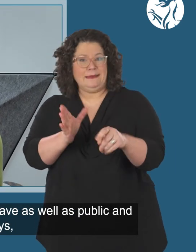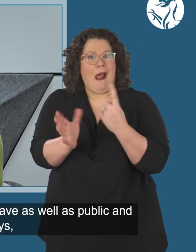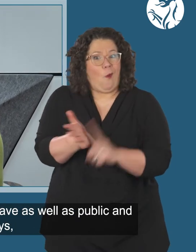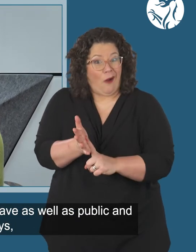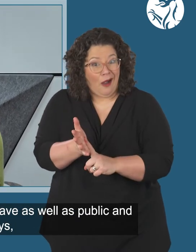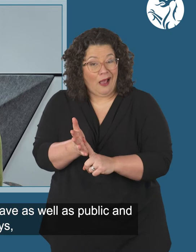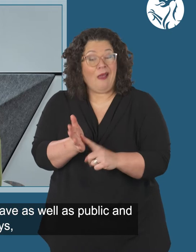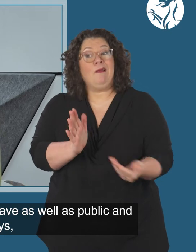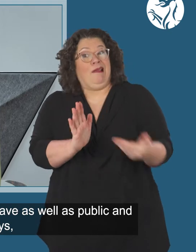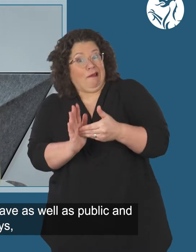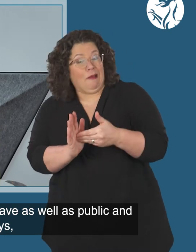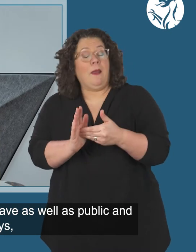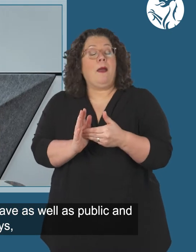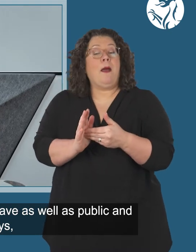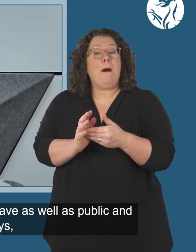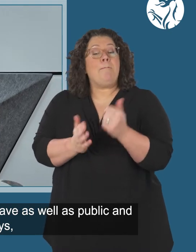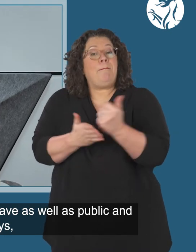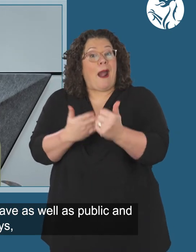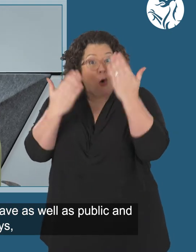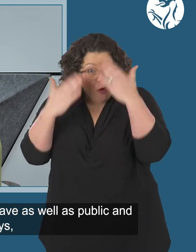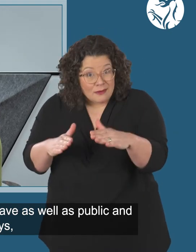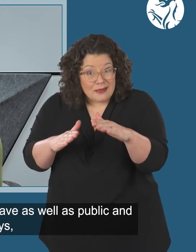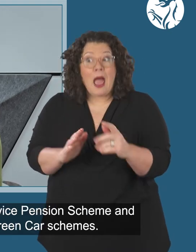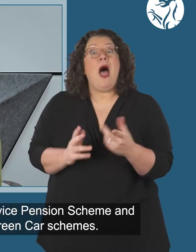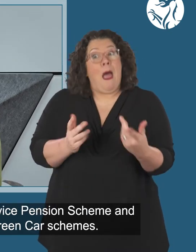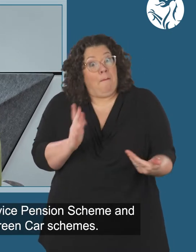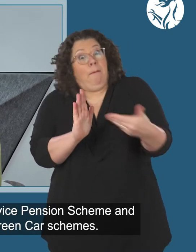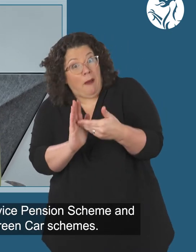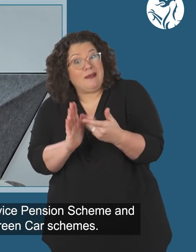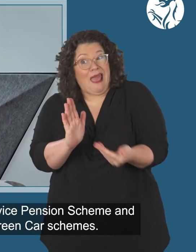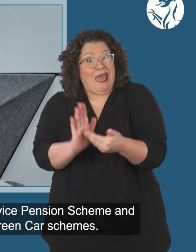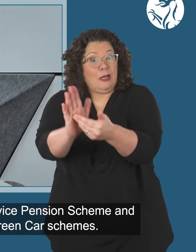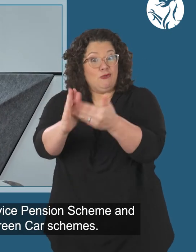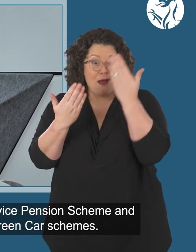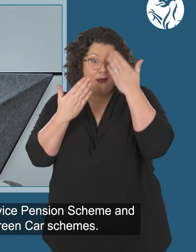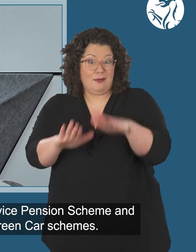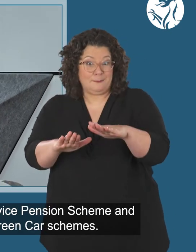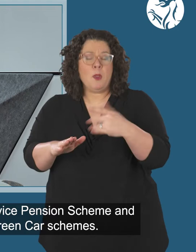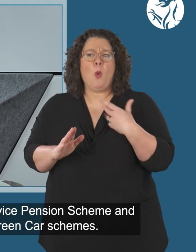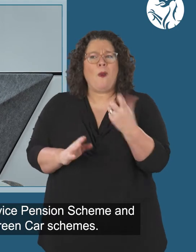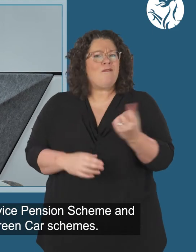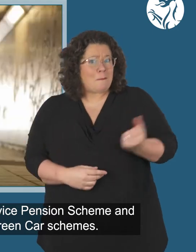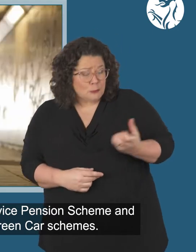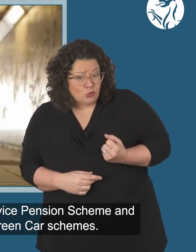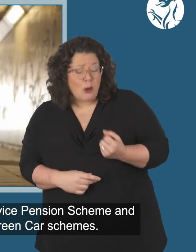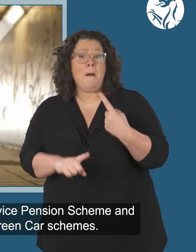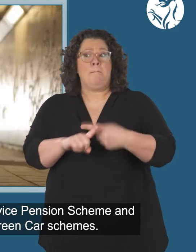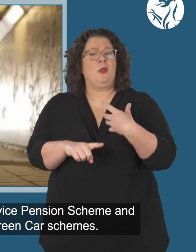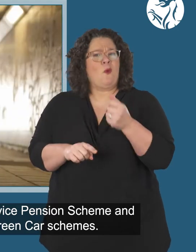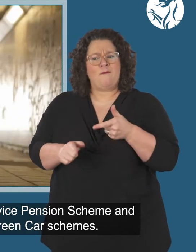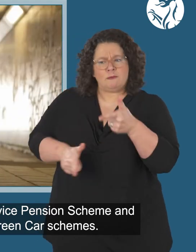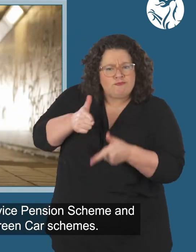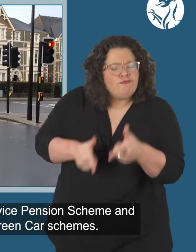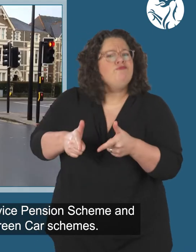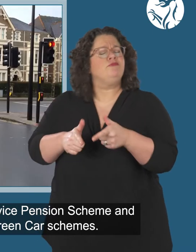Blyneddol Aethal, Enogestdal a Gwilia Gechoeddus y Braint, Emrystri Automatic yn Henllun Pensiwn y Gwasanae Sifil, a